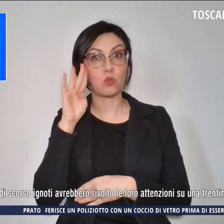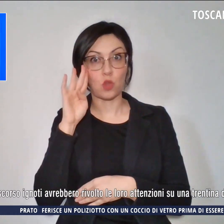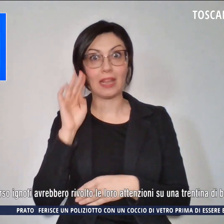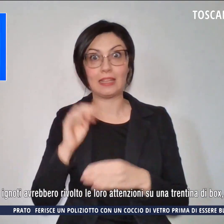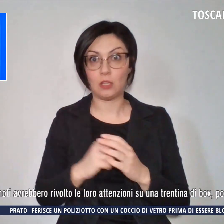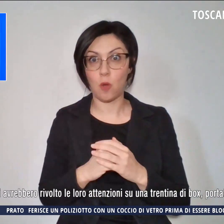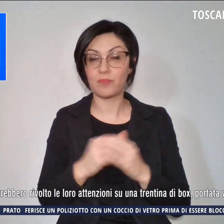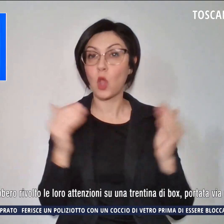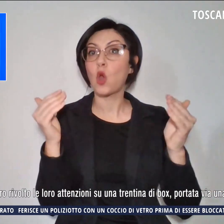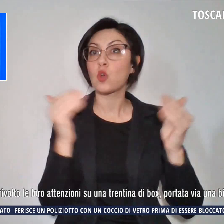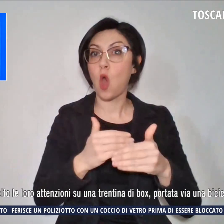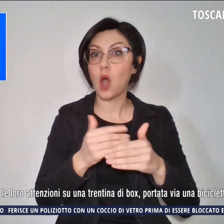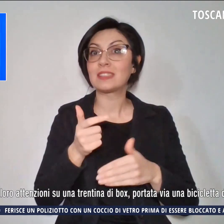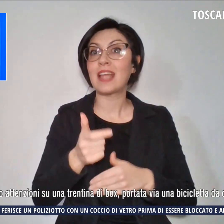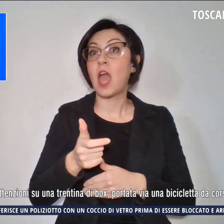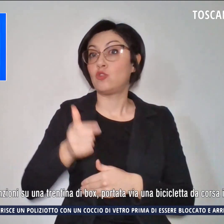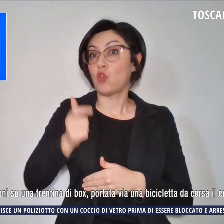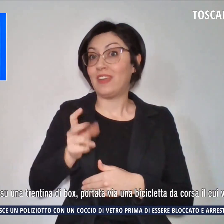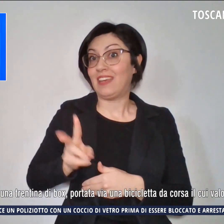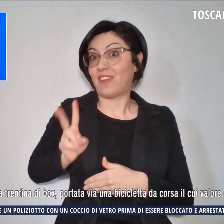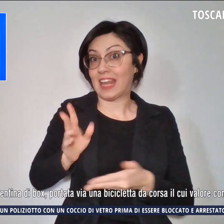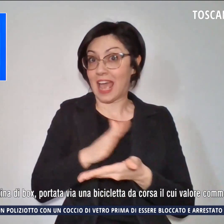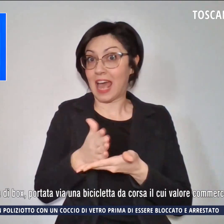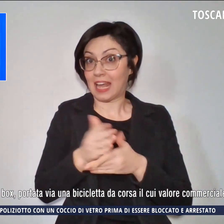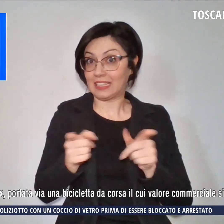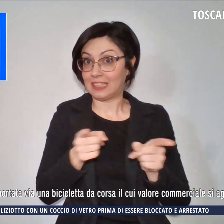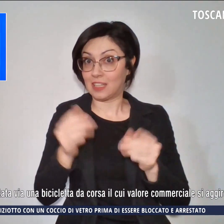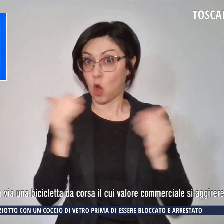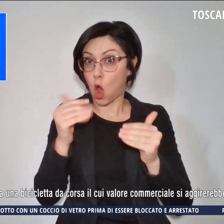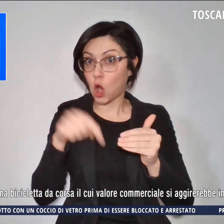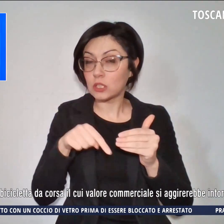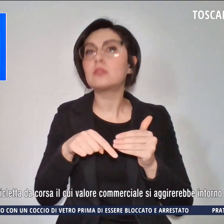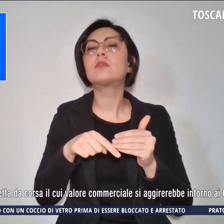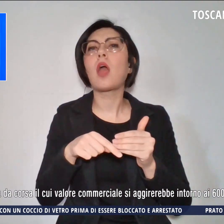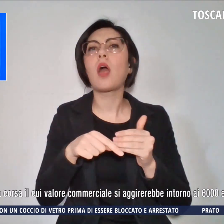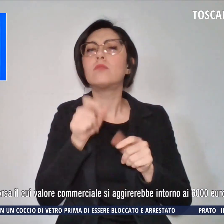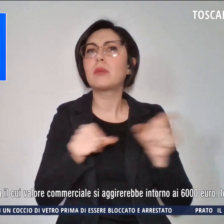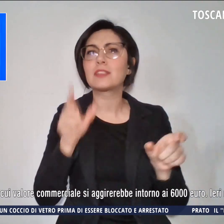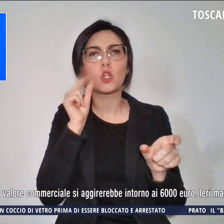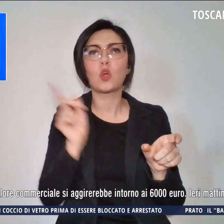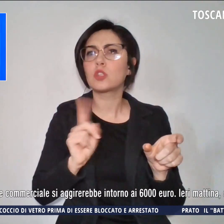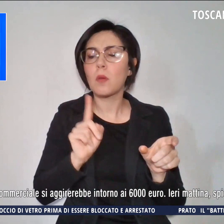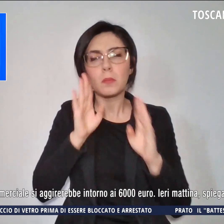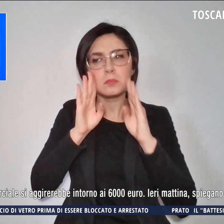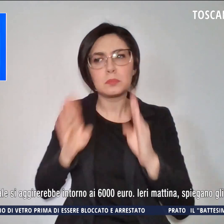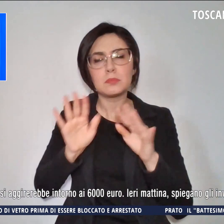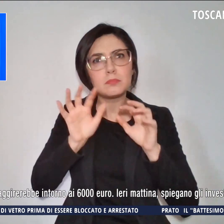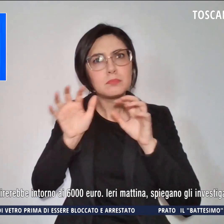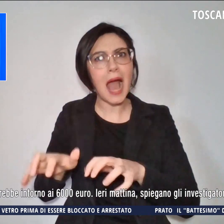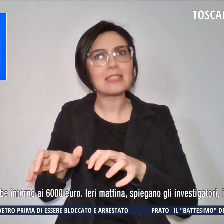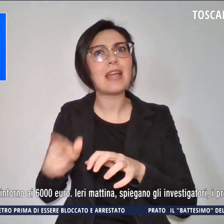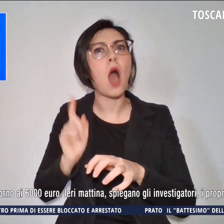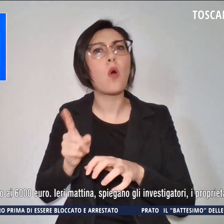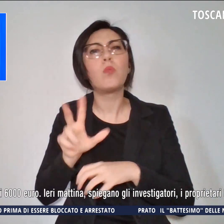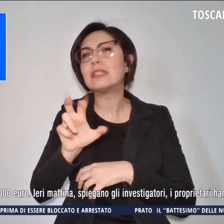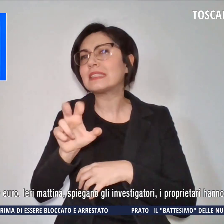notte tra giovedì e venerdì scorso i gnoti avrebbero rivolto le loro attenzioni su una trentina di box,